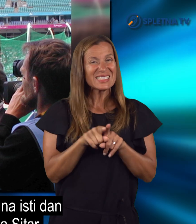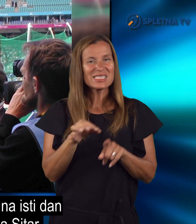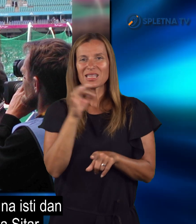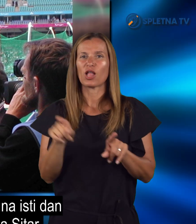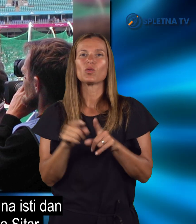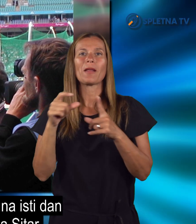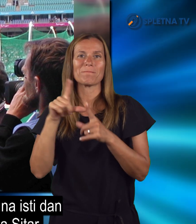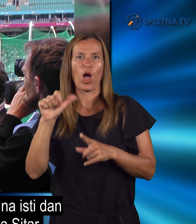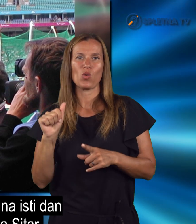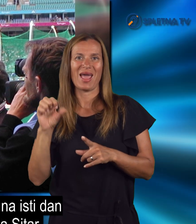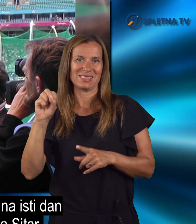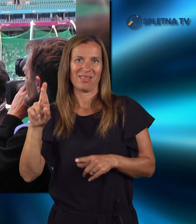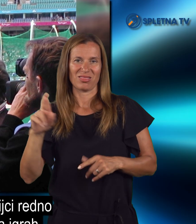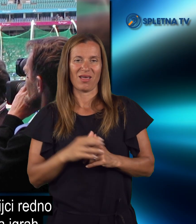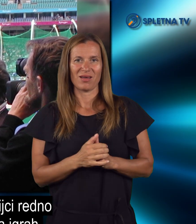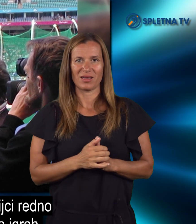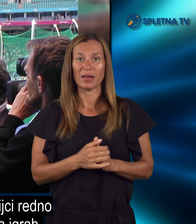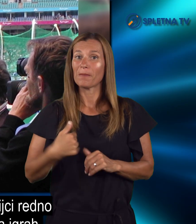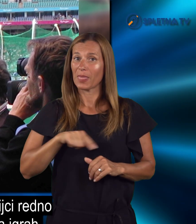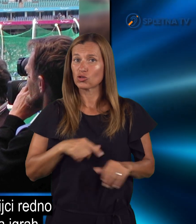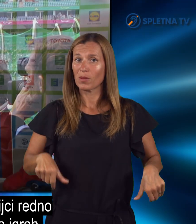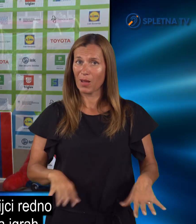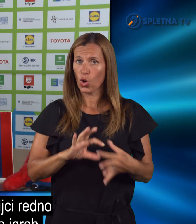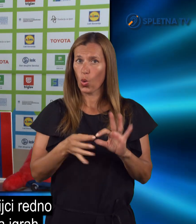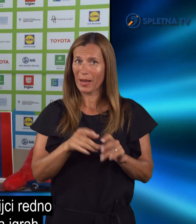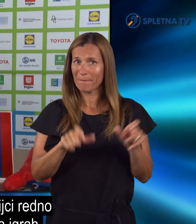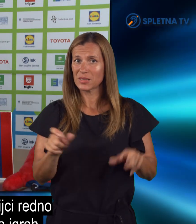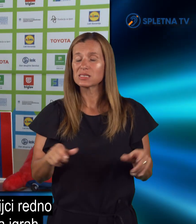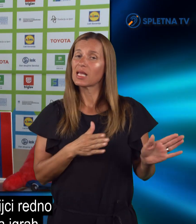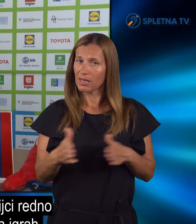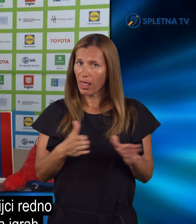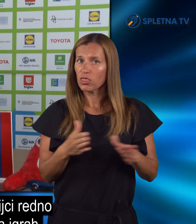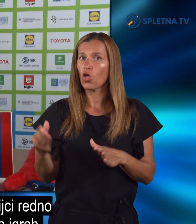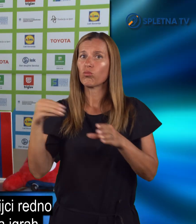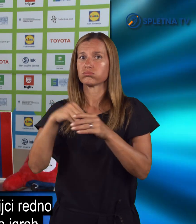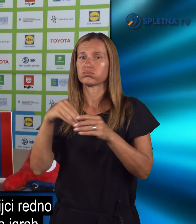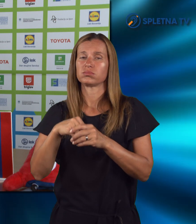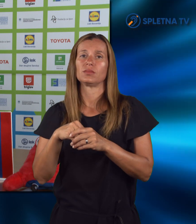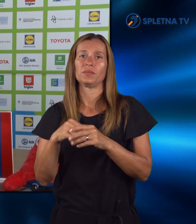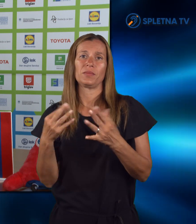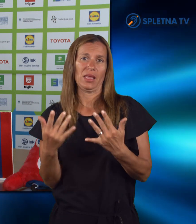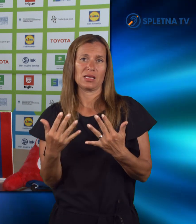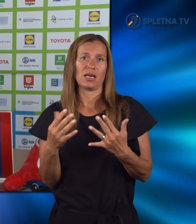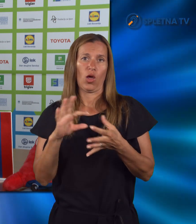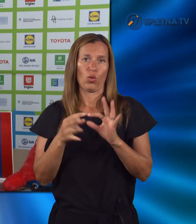isti dan pa Paula Siter. Naši paraolimpici redno sodelujo na igrah.